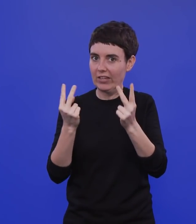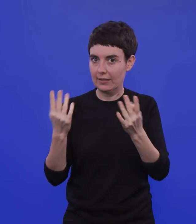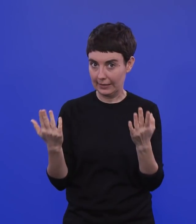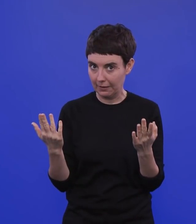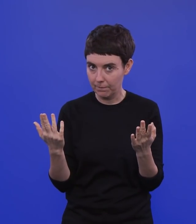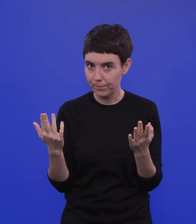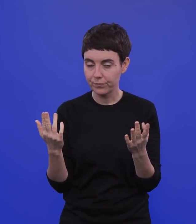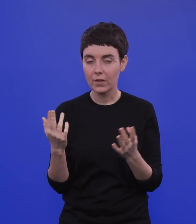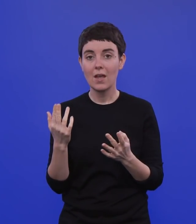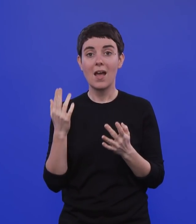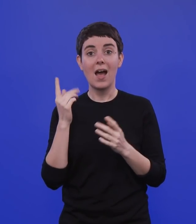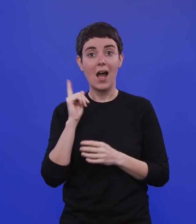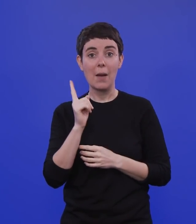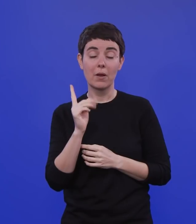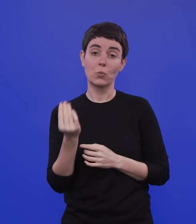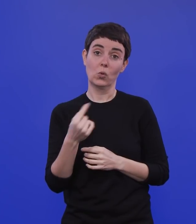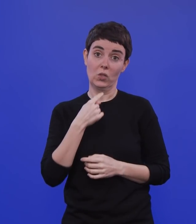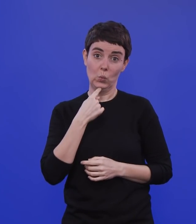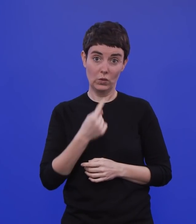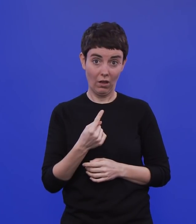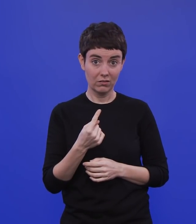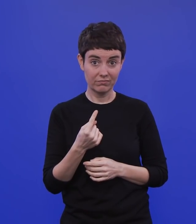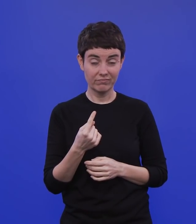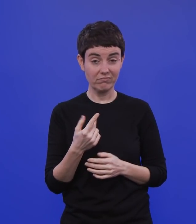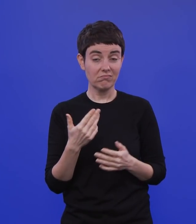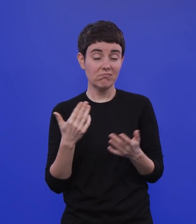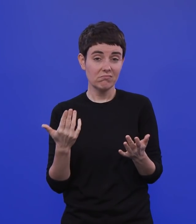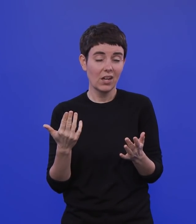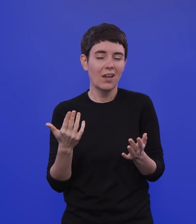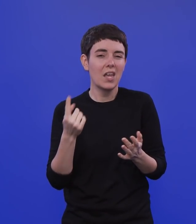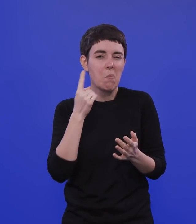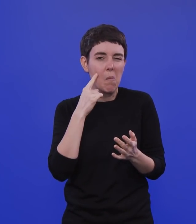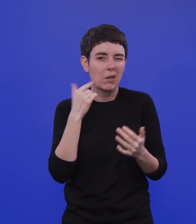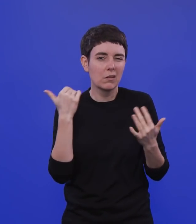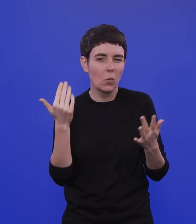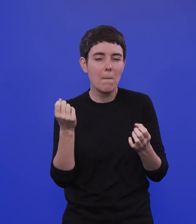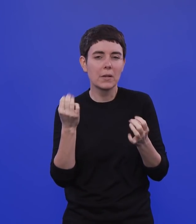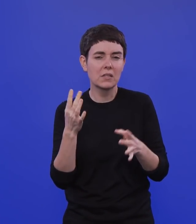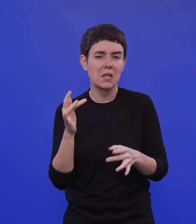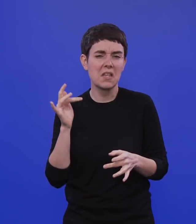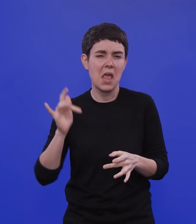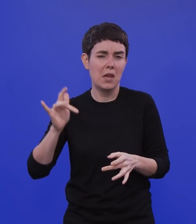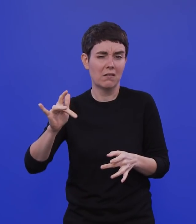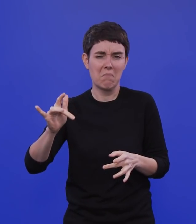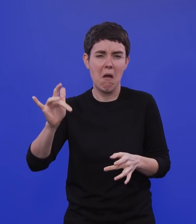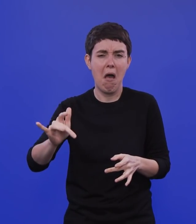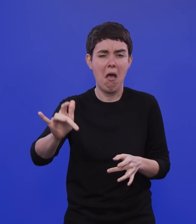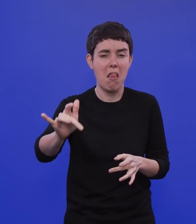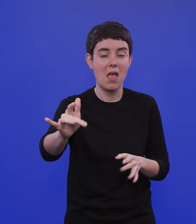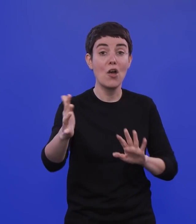aber muss man sagen, das Ganze ist sicherlich noch ein seltenes Phänomen. So selten, dass wir das vielleicht hier bei uns noch gar